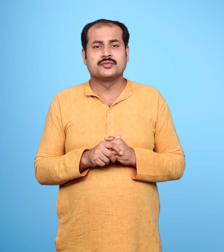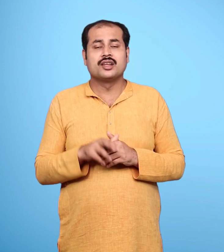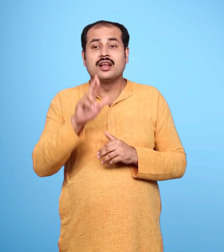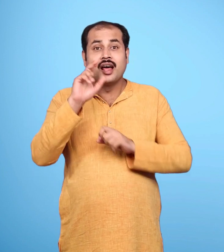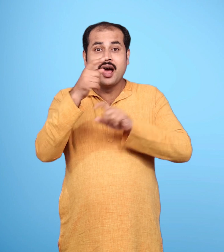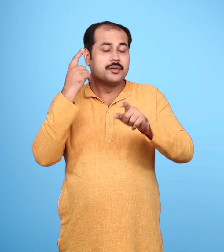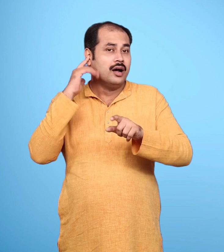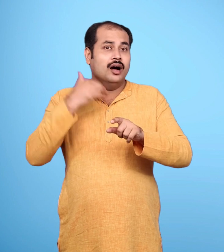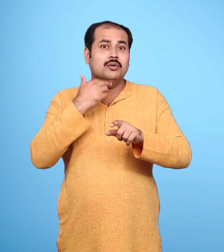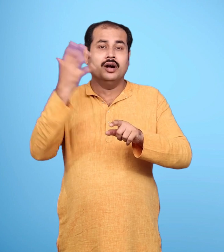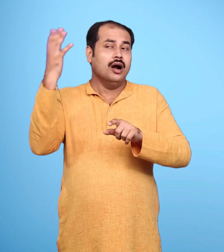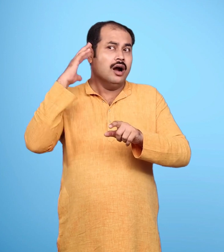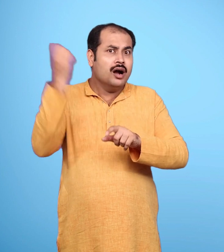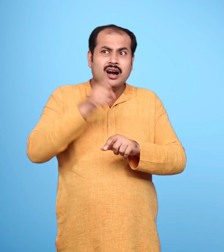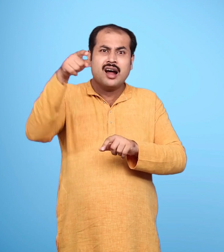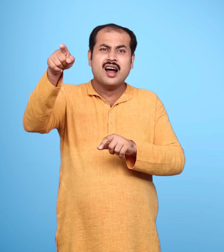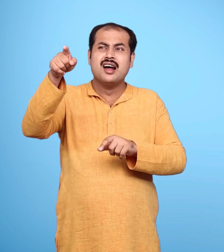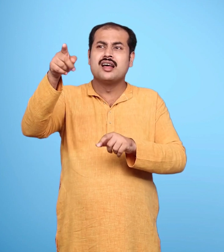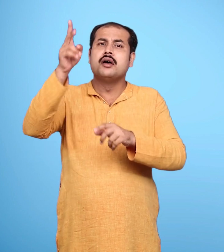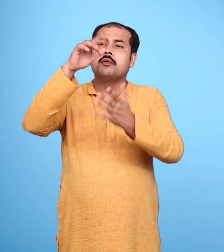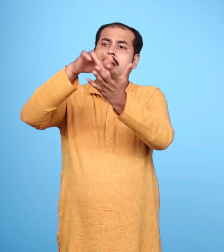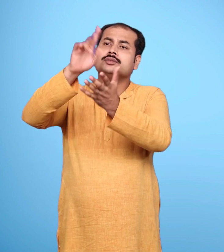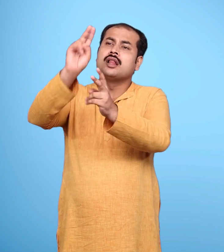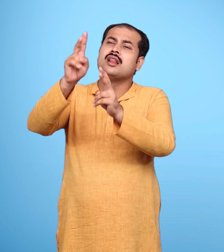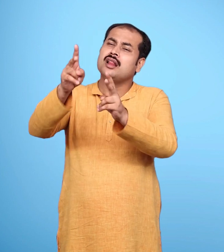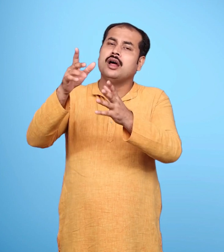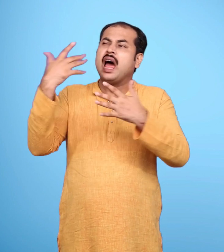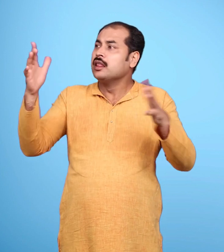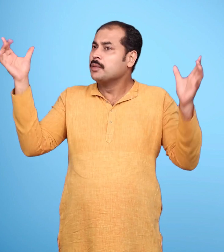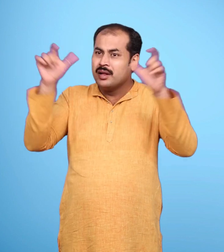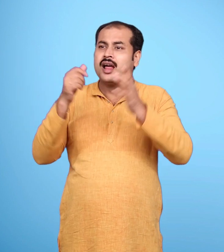राम की आवा सुनकर भी वे यहीं खड़े रहे सहायता के लिए नहीं गए